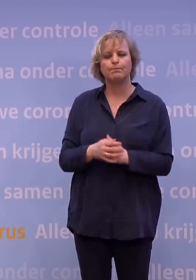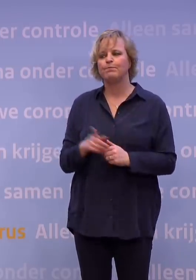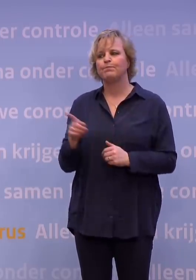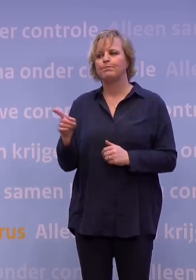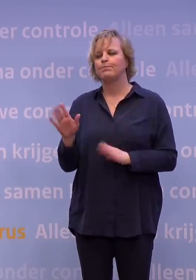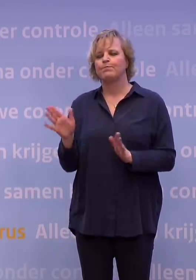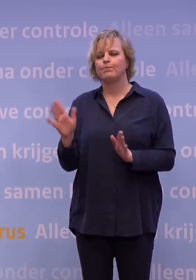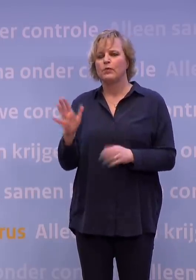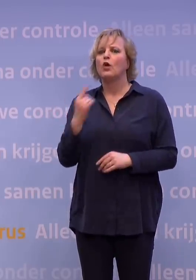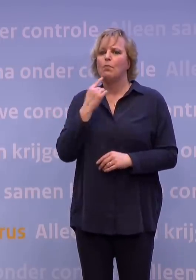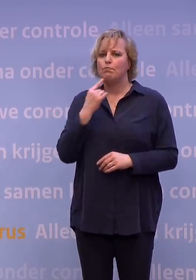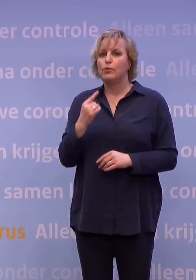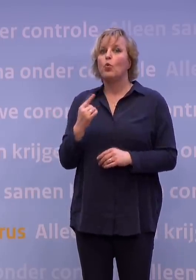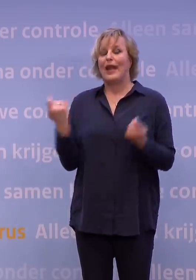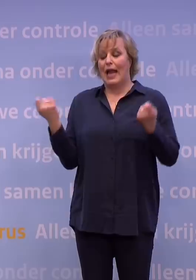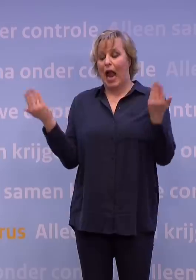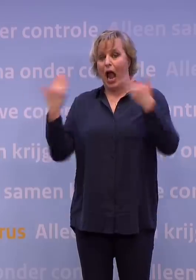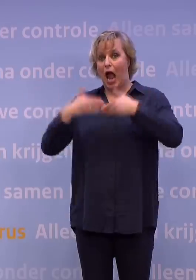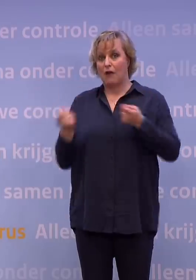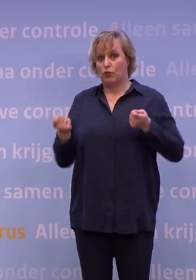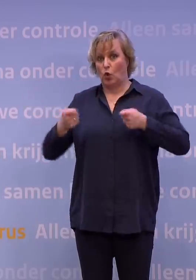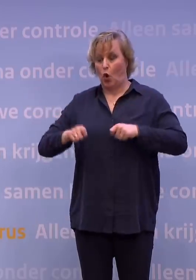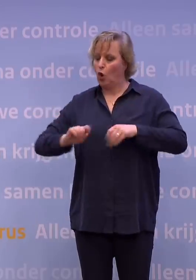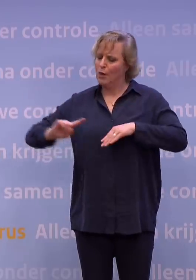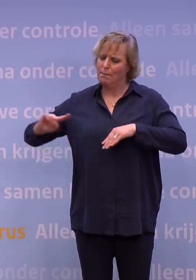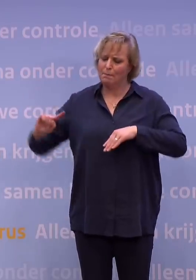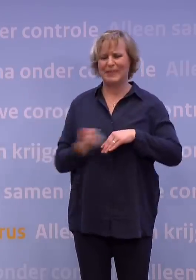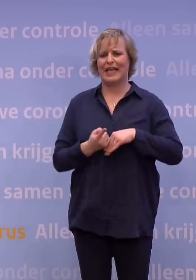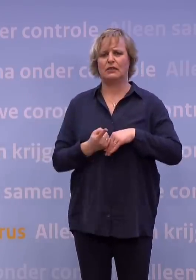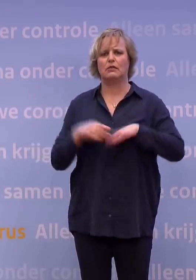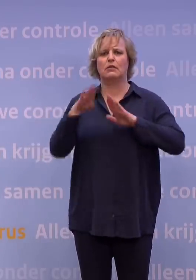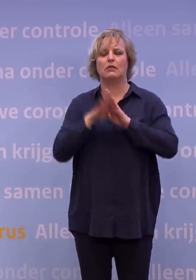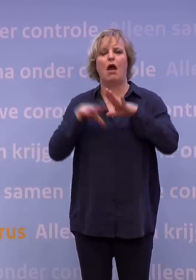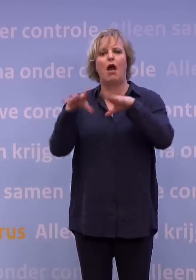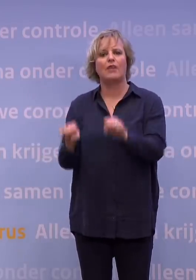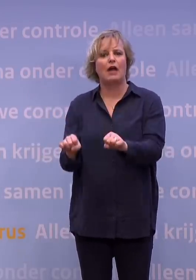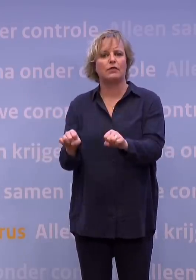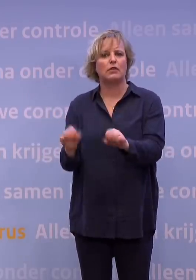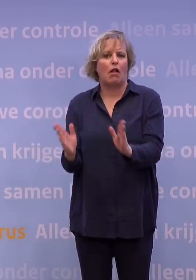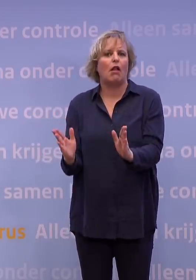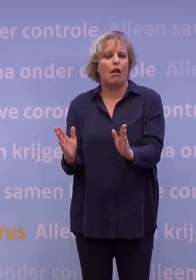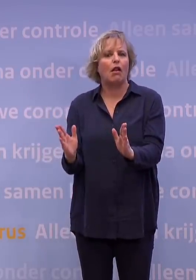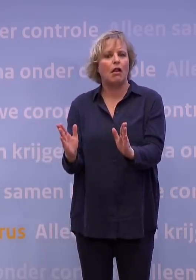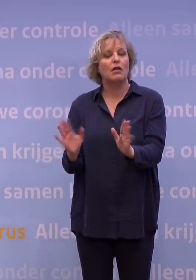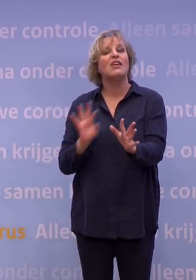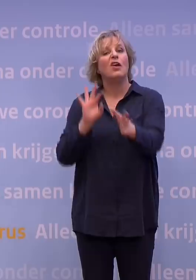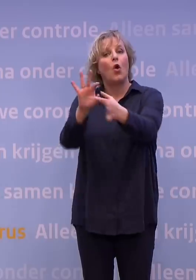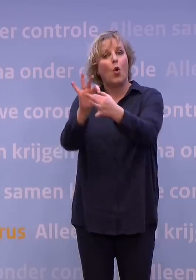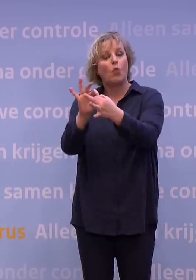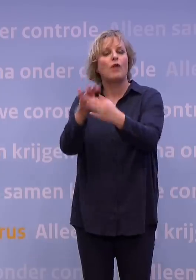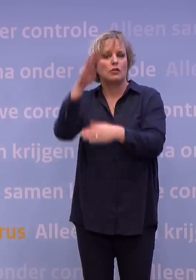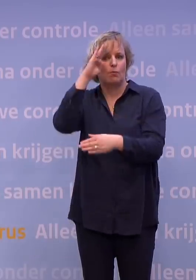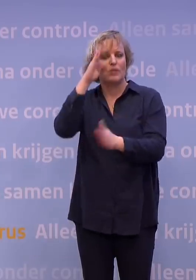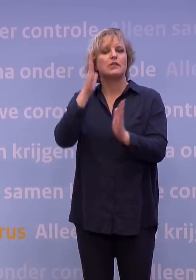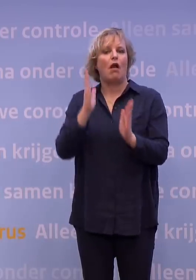om ook direct bij de start van de avondklok, om ervoor te zorgen dat ook direct wordt gehandhaafd. Daar is ook goed contact over met de